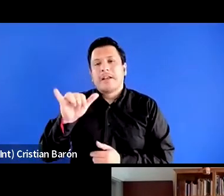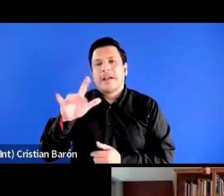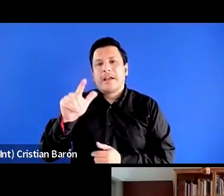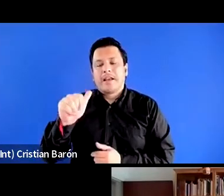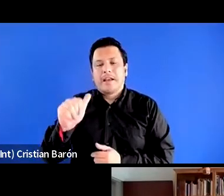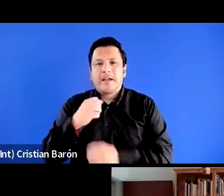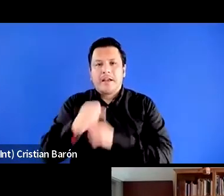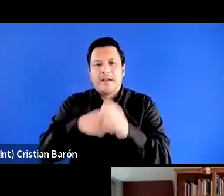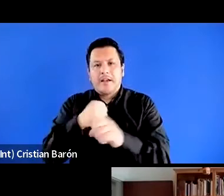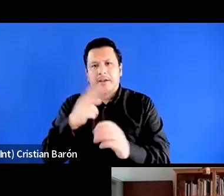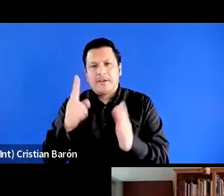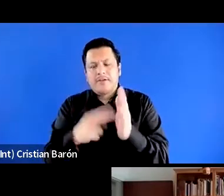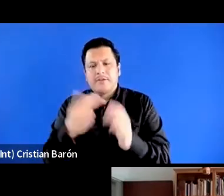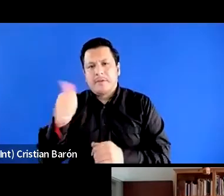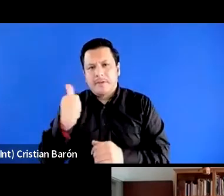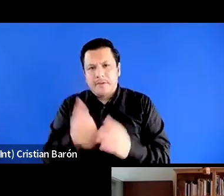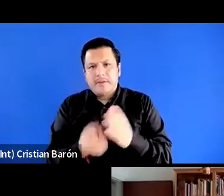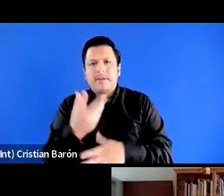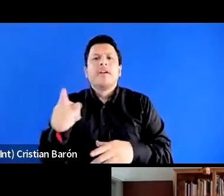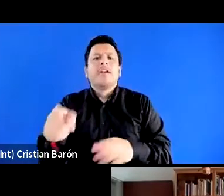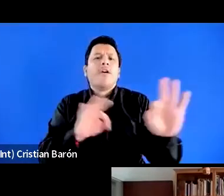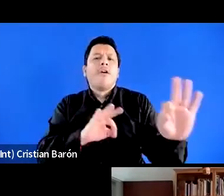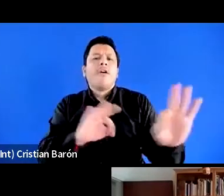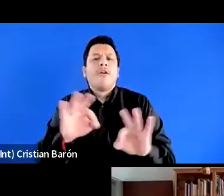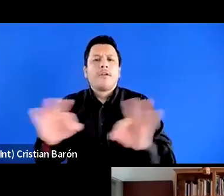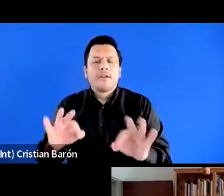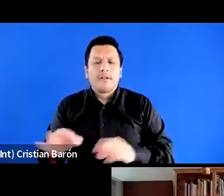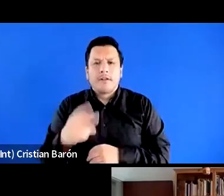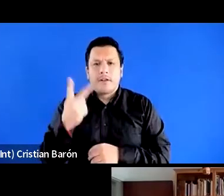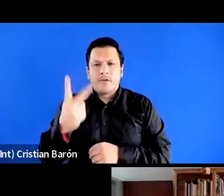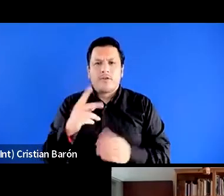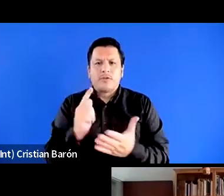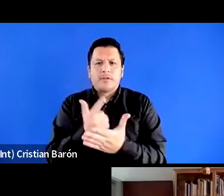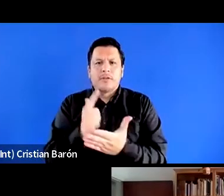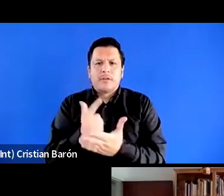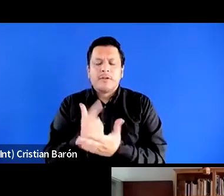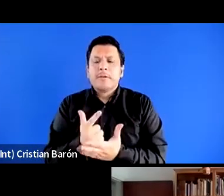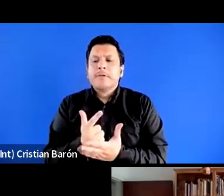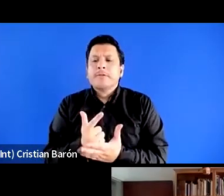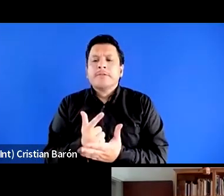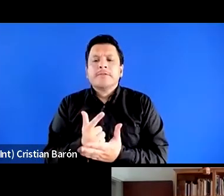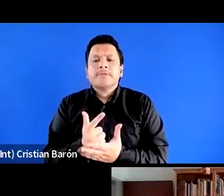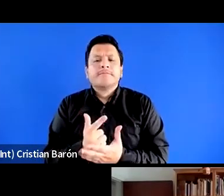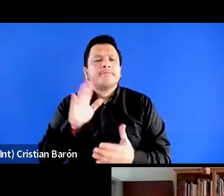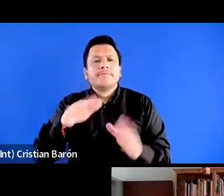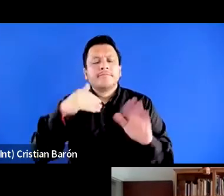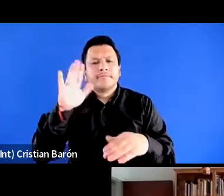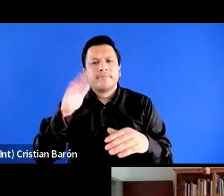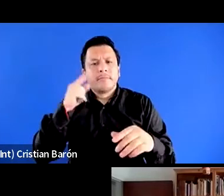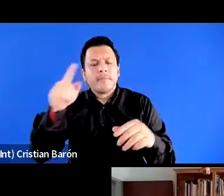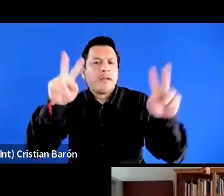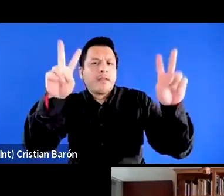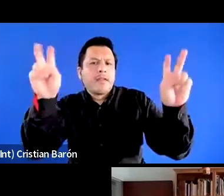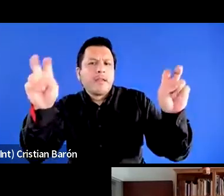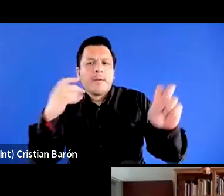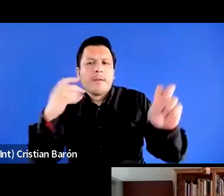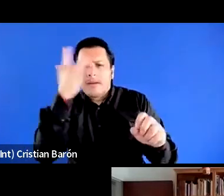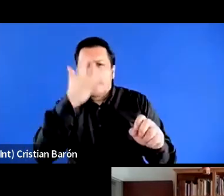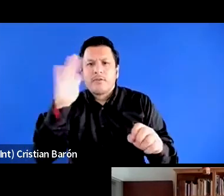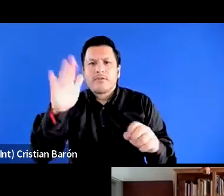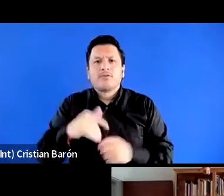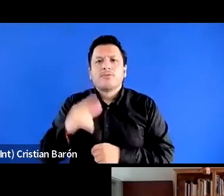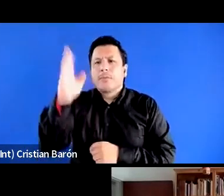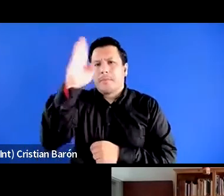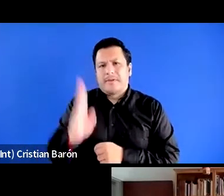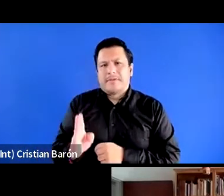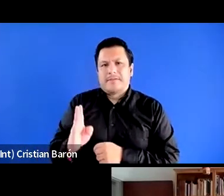2010, organizadora de dos libros con el título Negros en las ciudades brasileñas